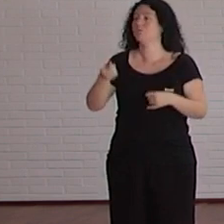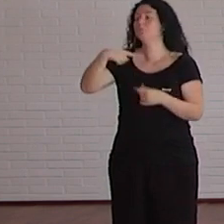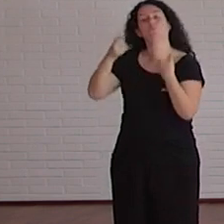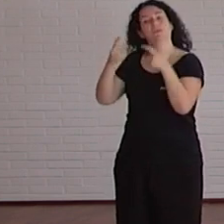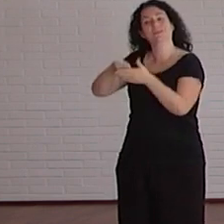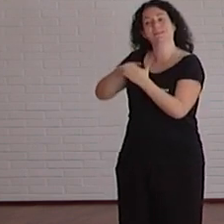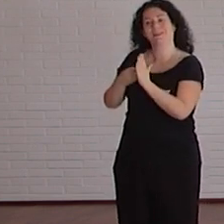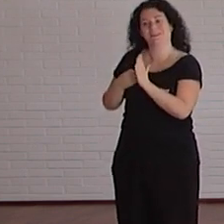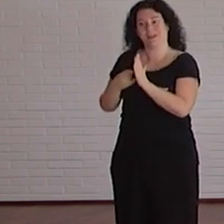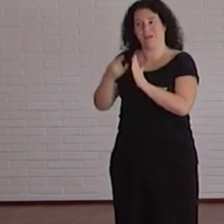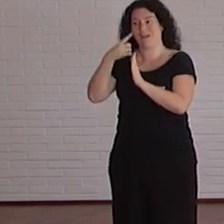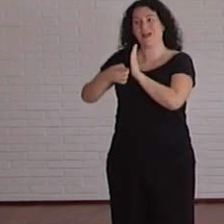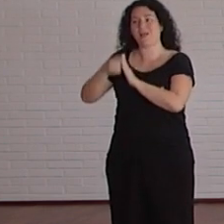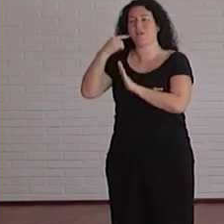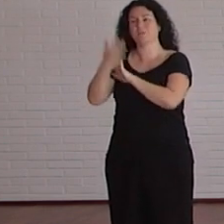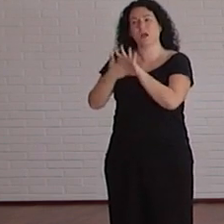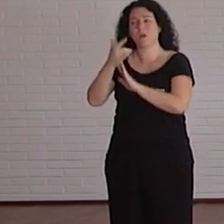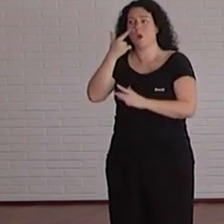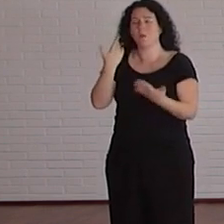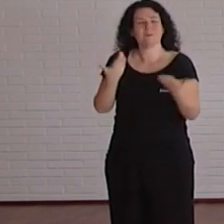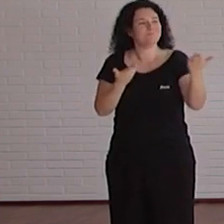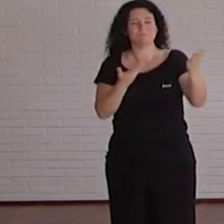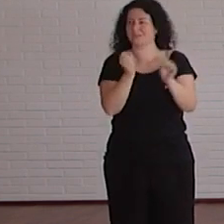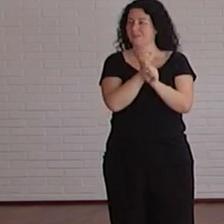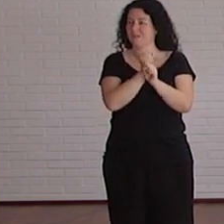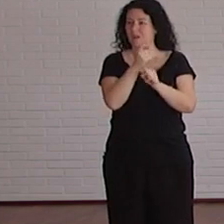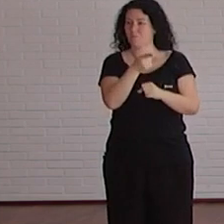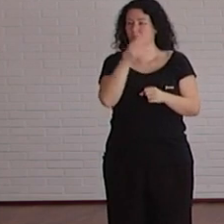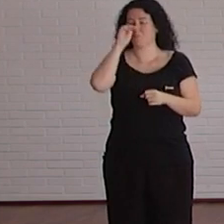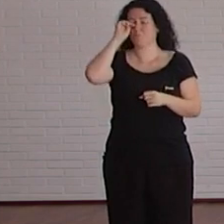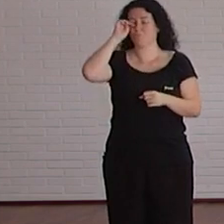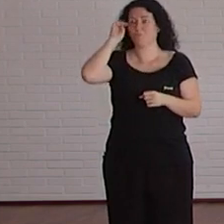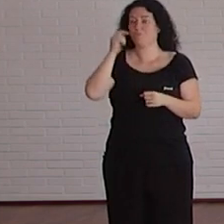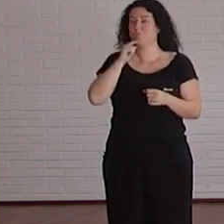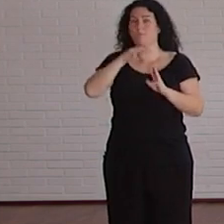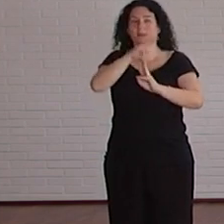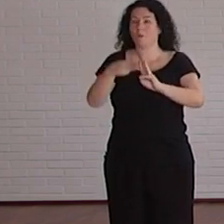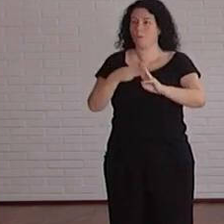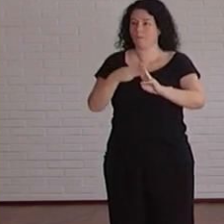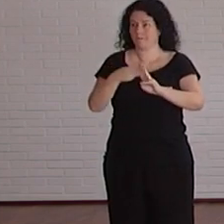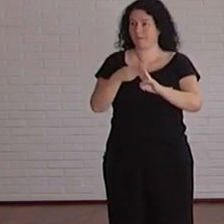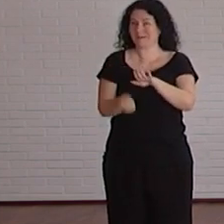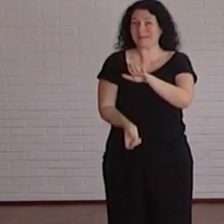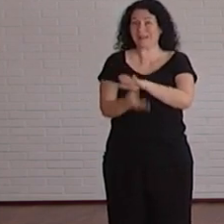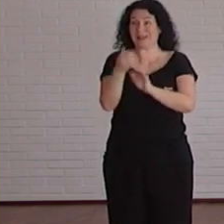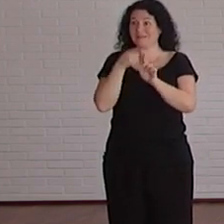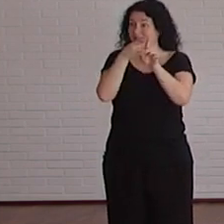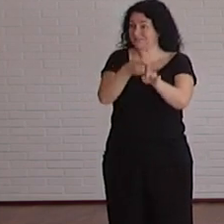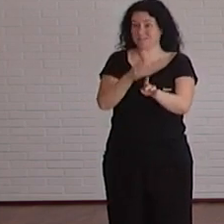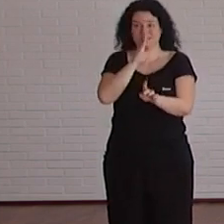para ver de qué manera podíamos valorar ese trabajo de crear nuestras páginas web de forma accesible